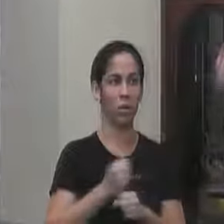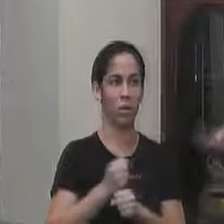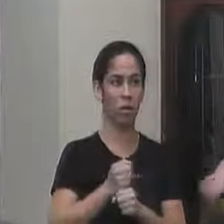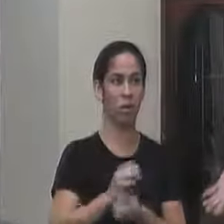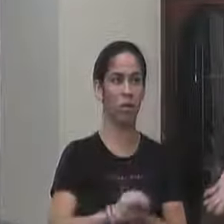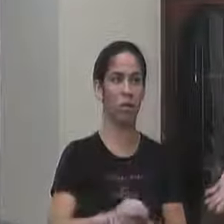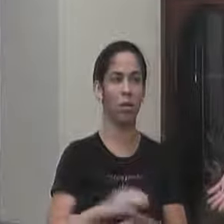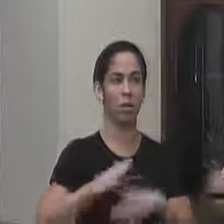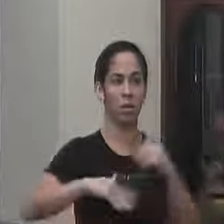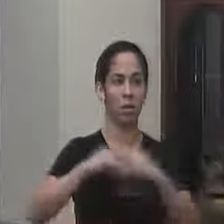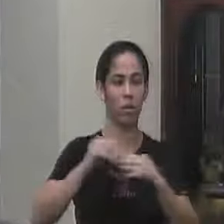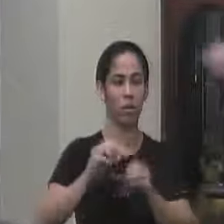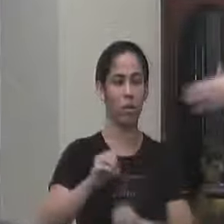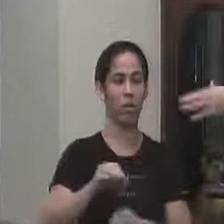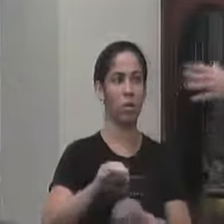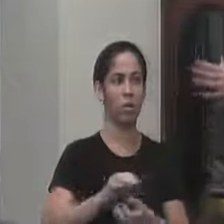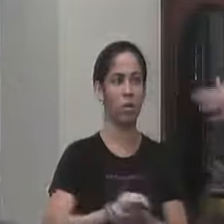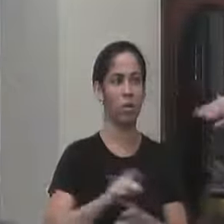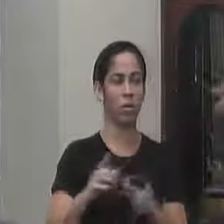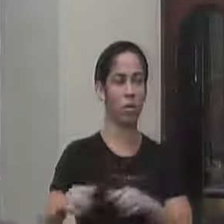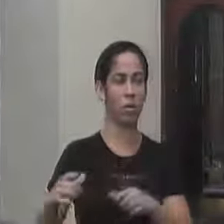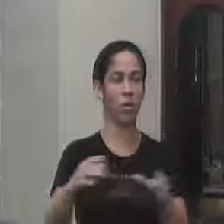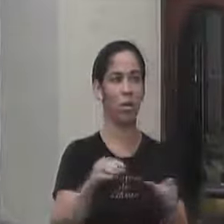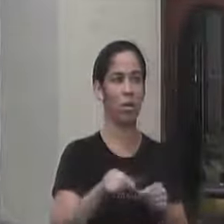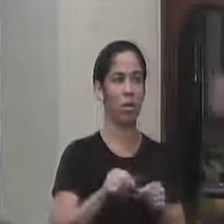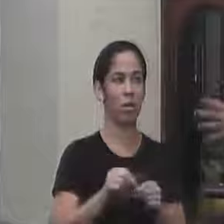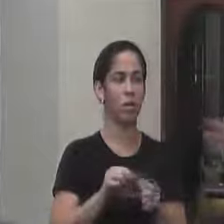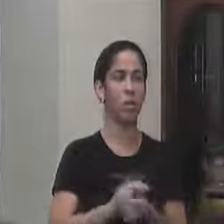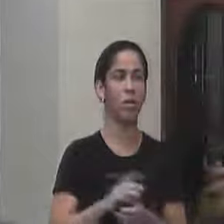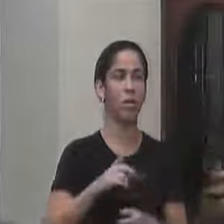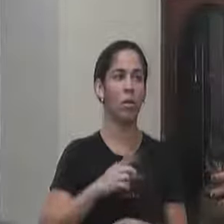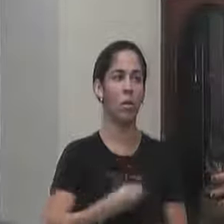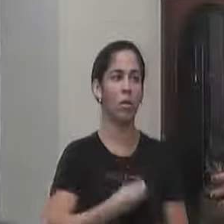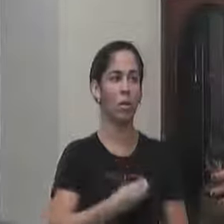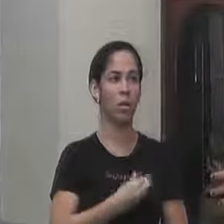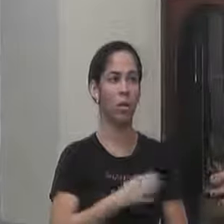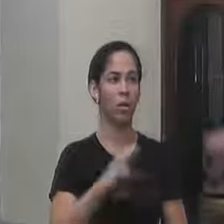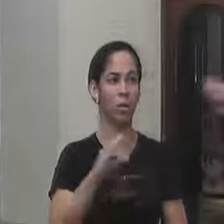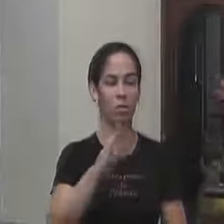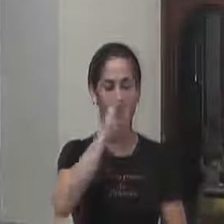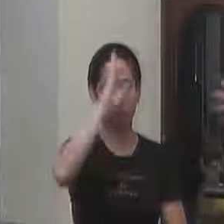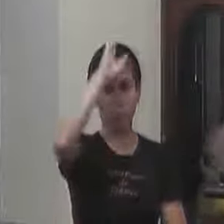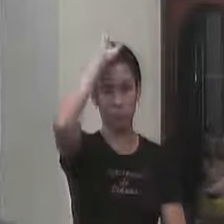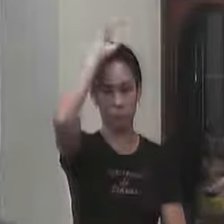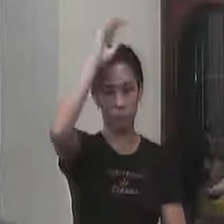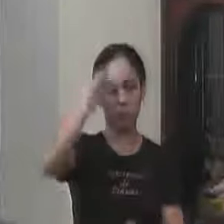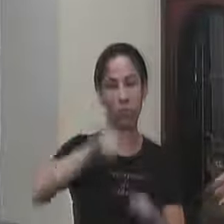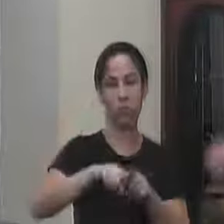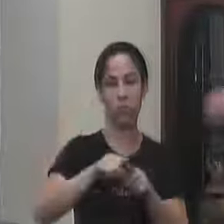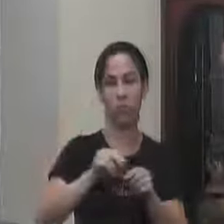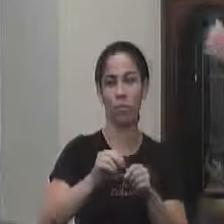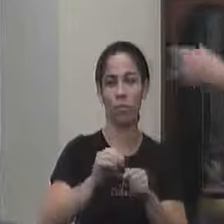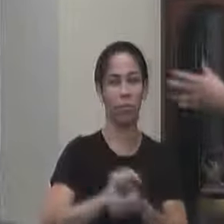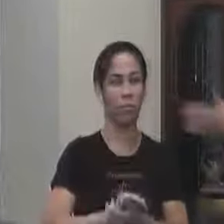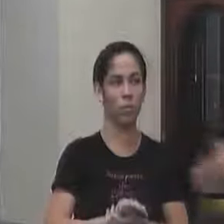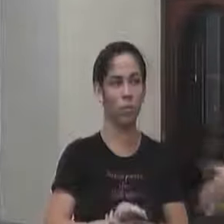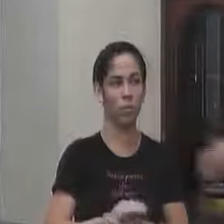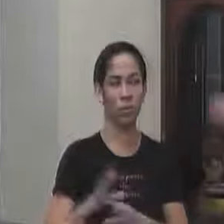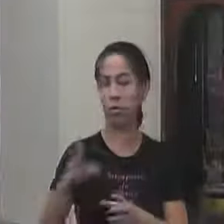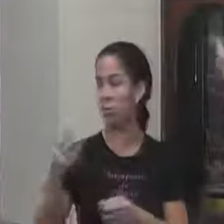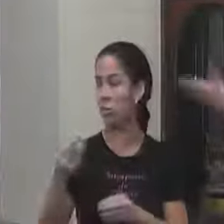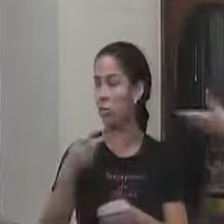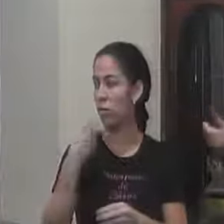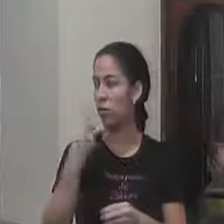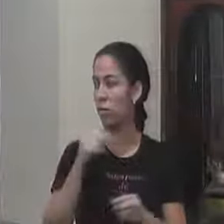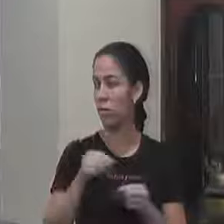para os profissionais da educação em algumas unidades a gente já teve a presença do corpo de bombeiros fazendo agora tudo isso que o